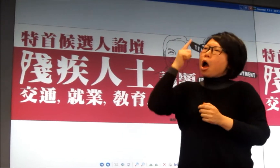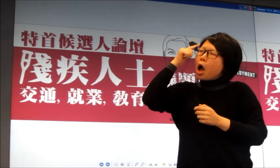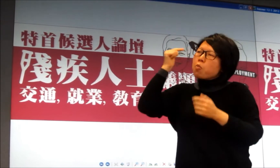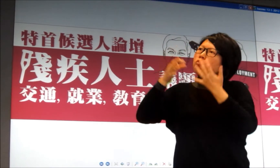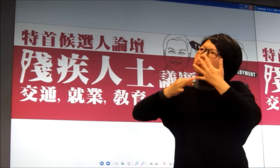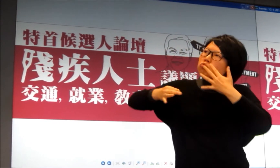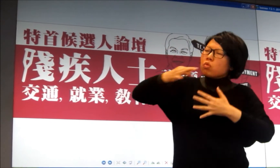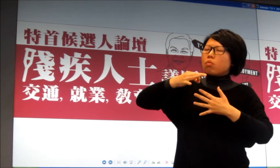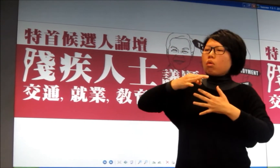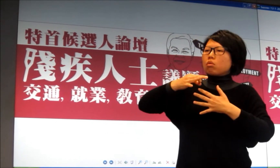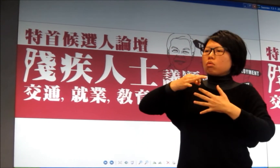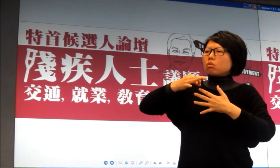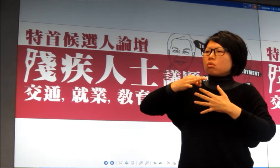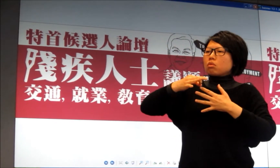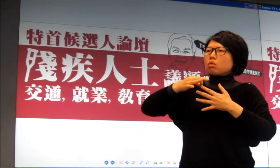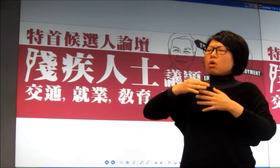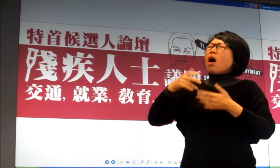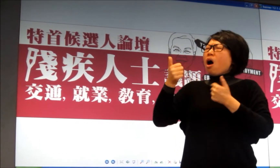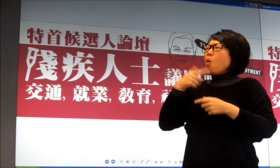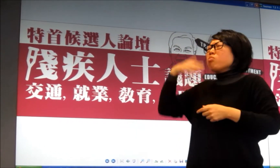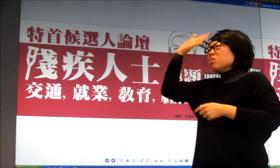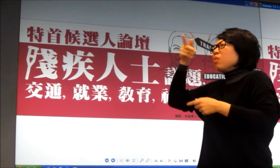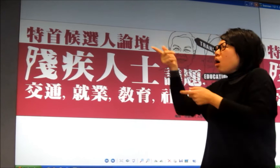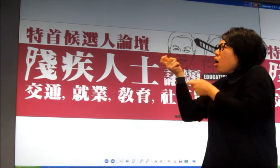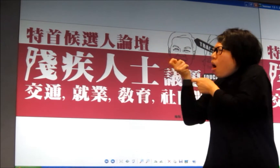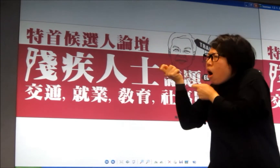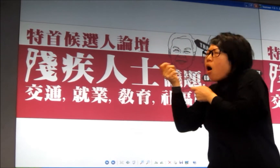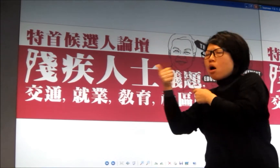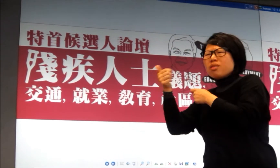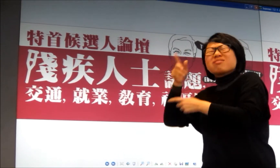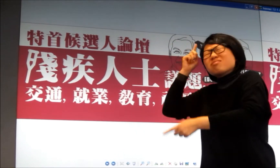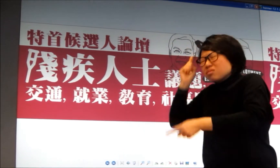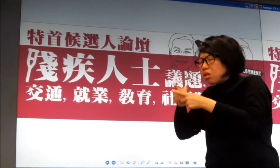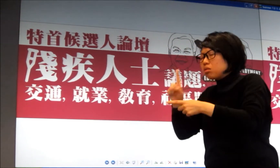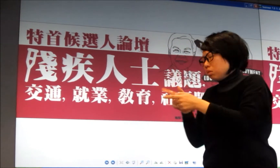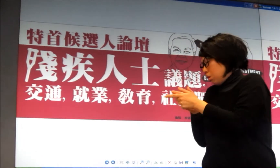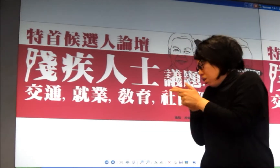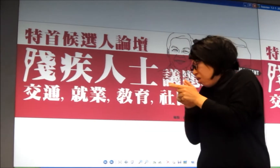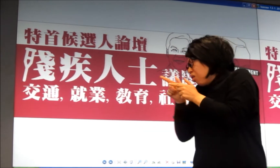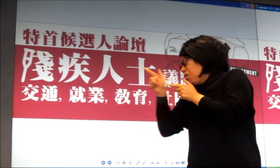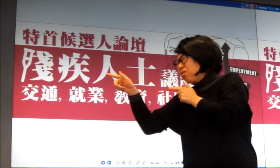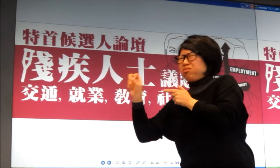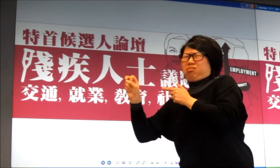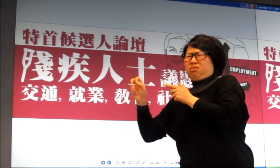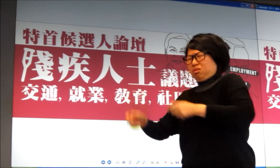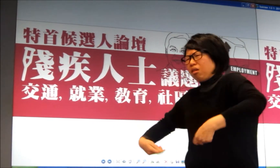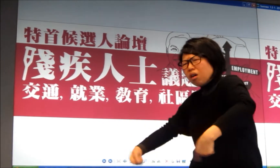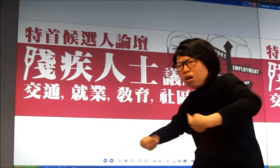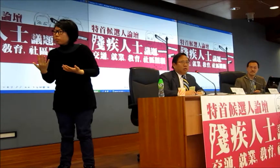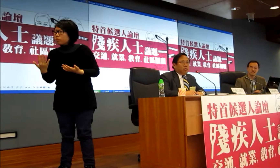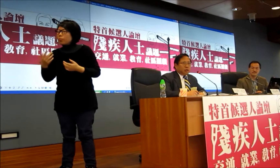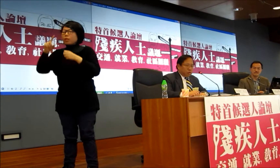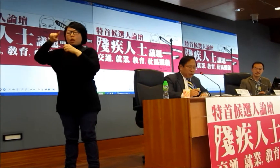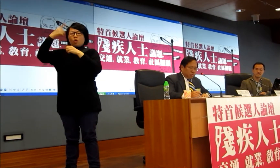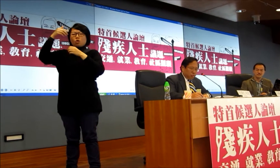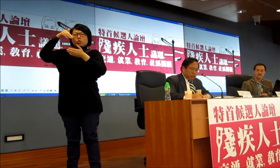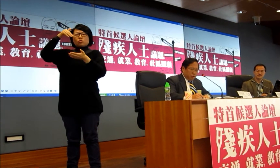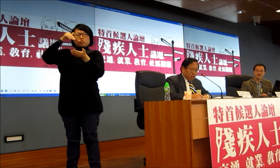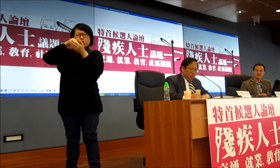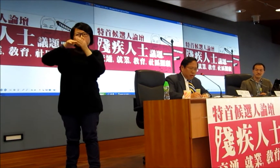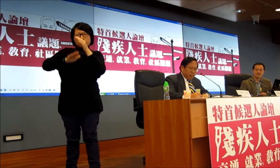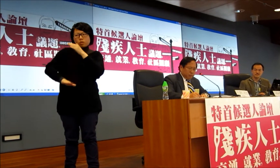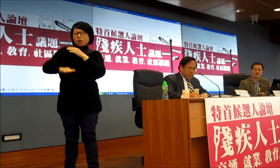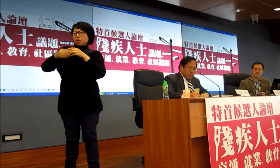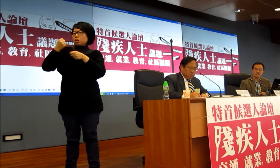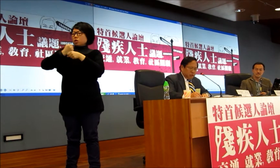那個雖然不是很遠但是想找交通去到就讀繼續上進去提升自己我就覺得從